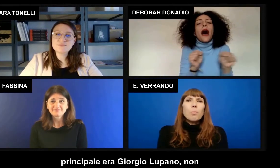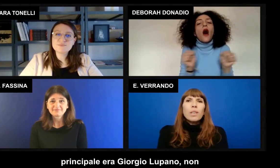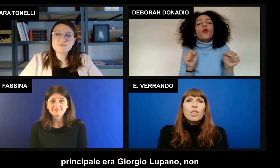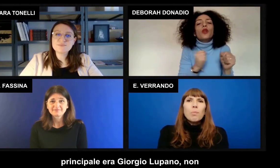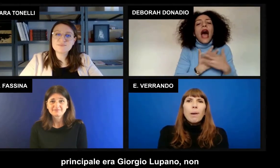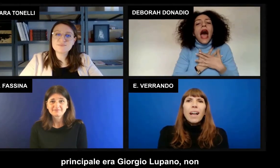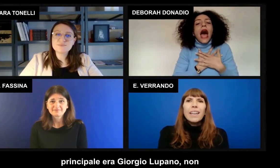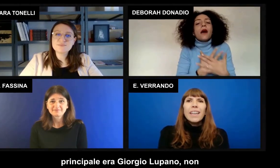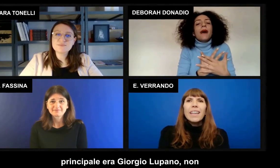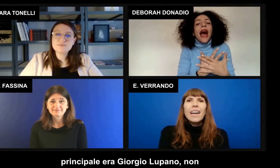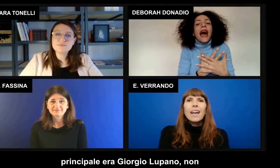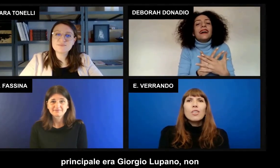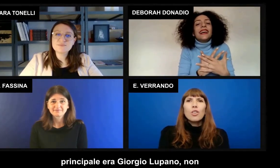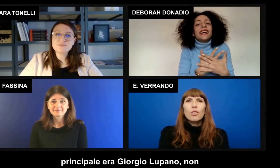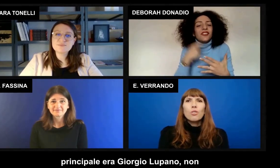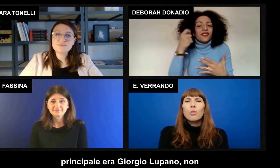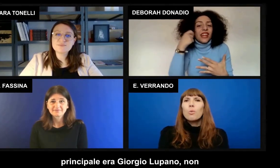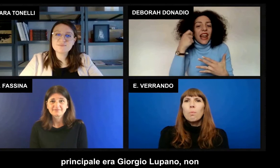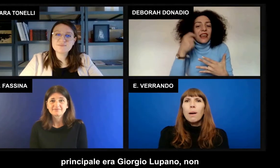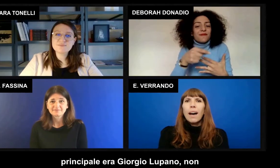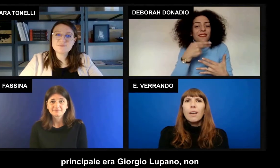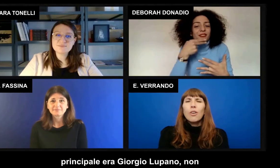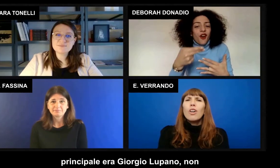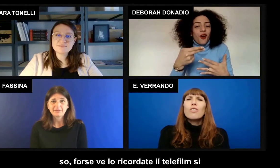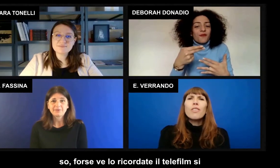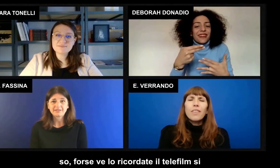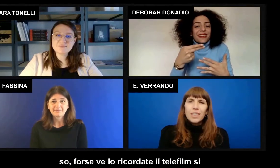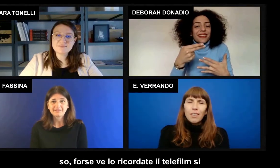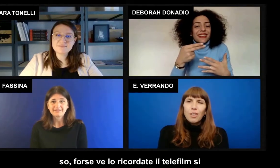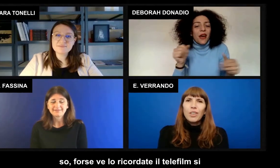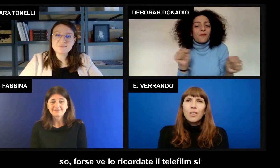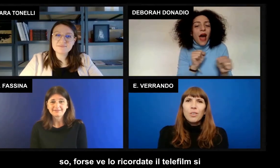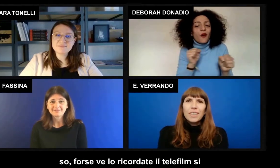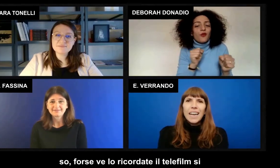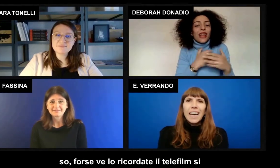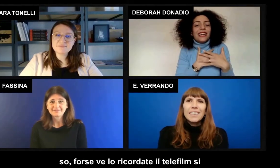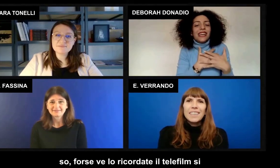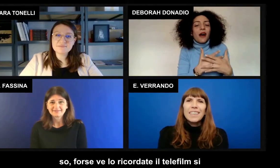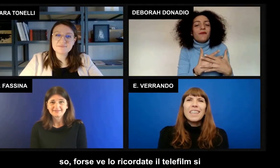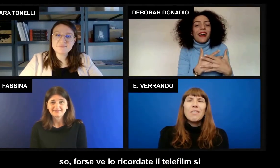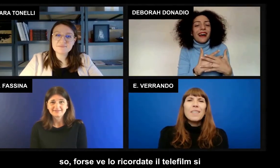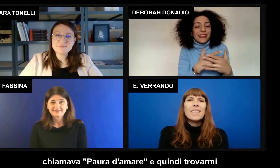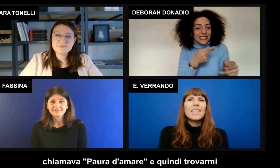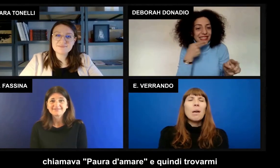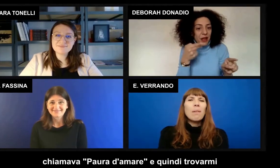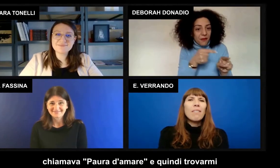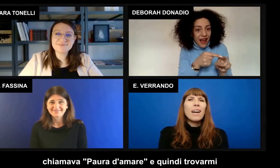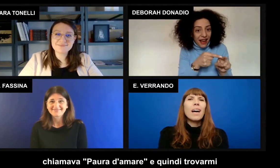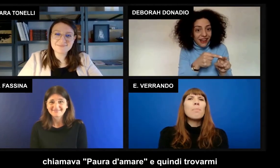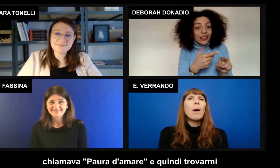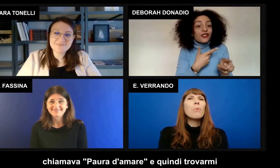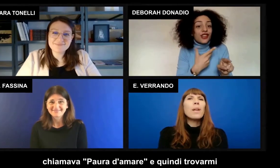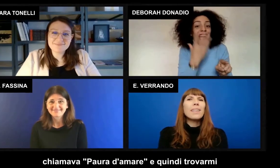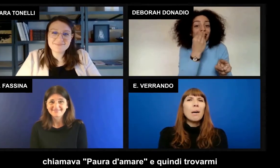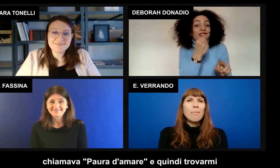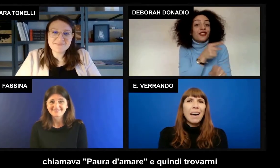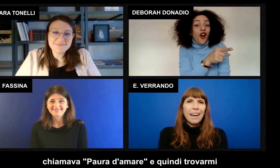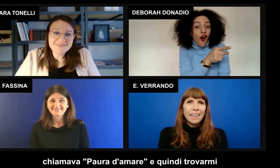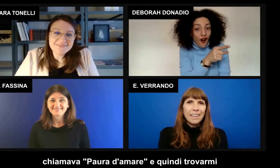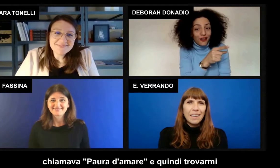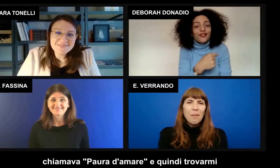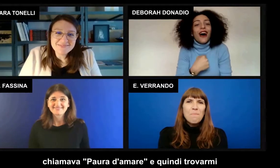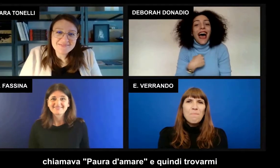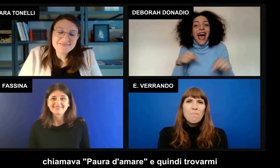personaggio principale era Giorgio Lupano. Non so se ve lo ricordate. Il telefilm si chiamava Paura d